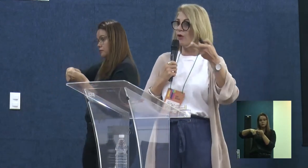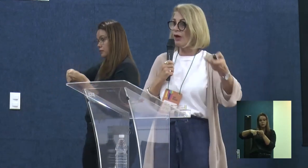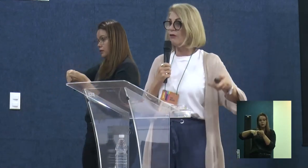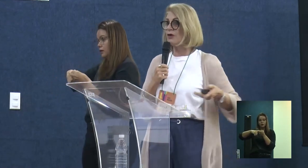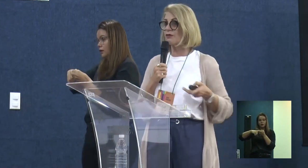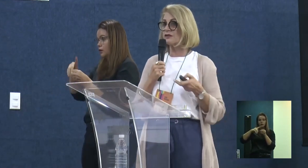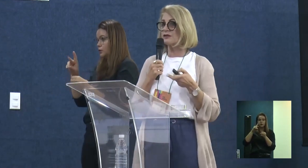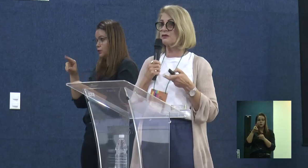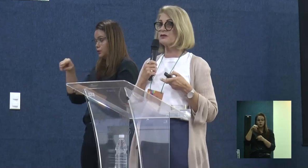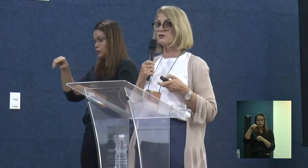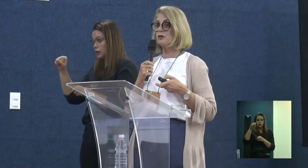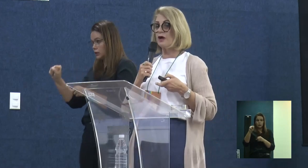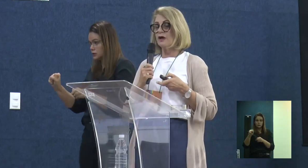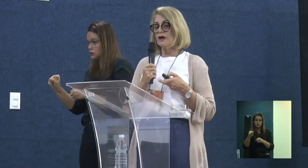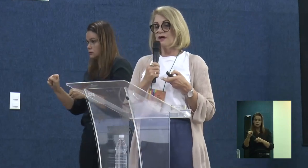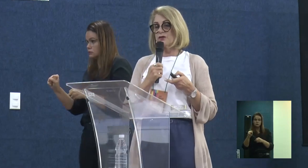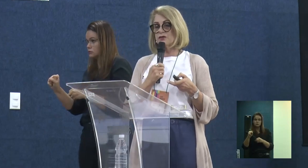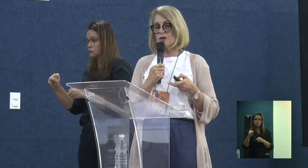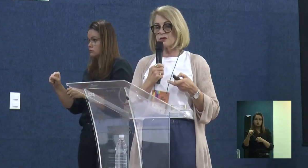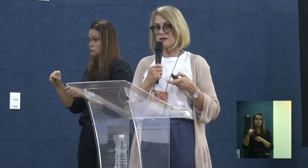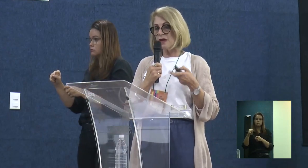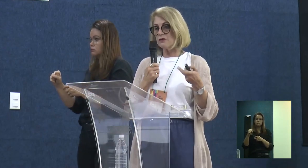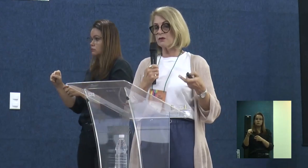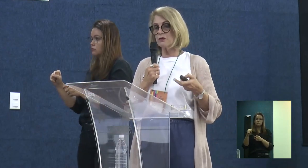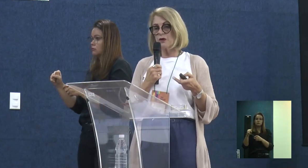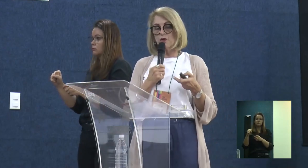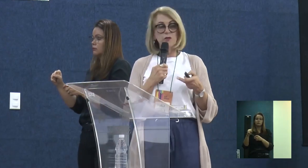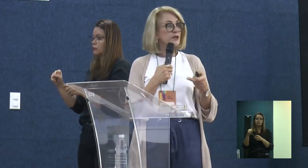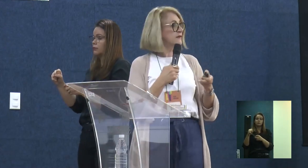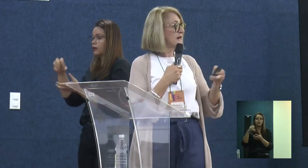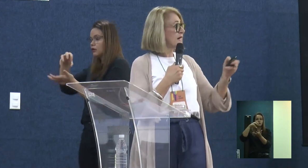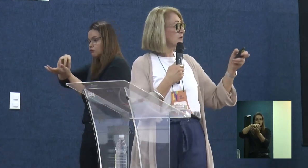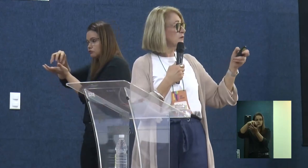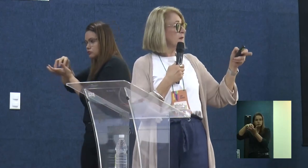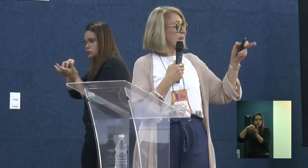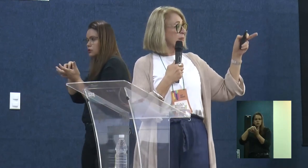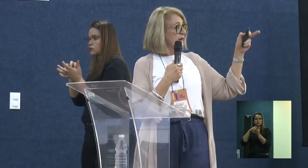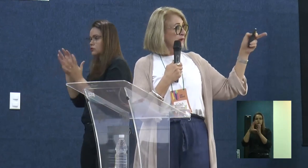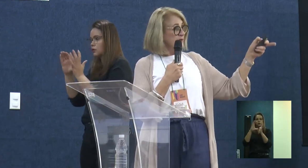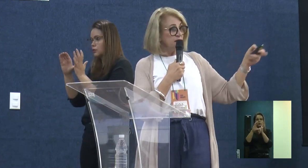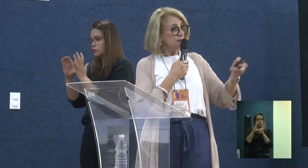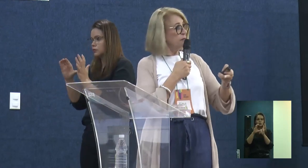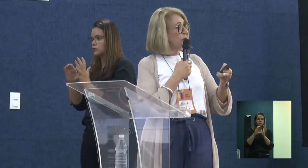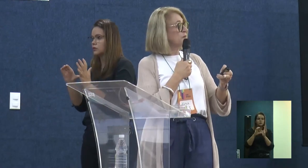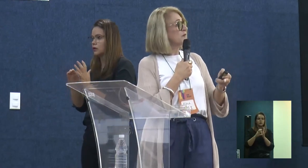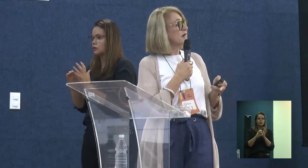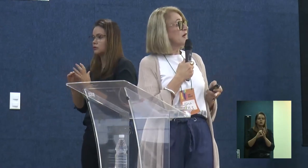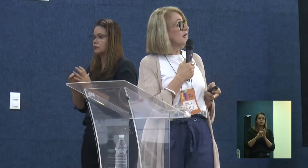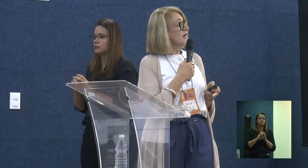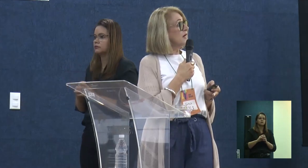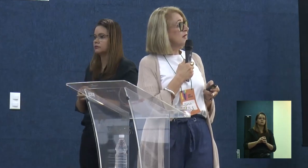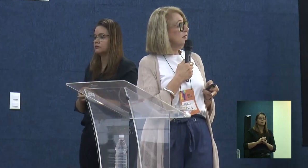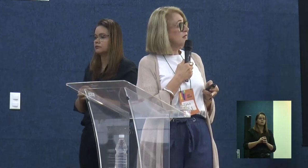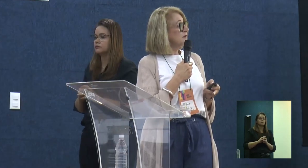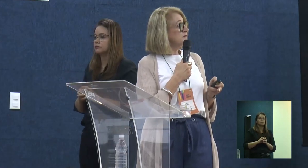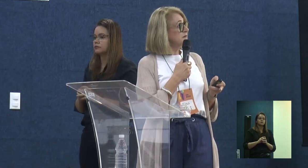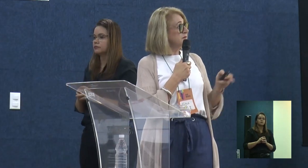Dunas e trabalha com a requalificação do seu centro comunitário, e, bom,